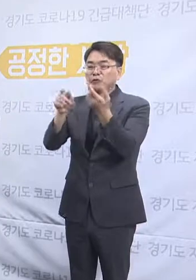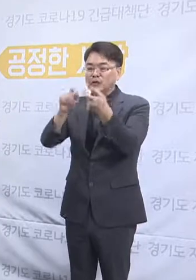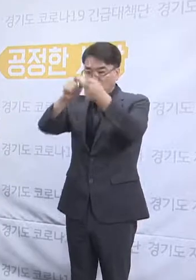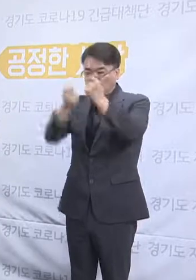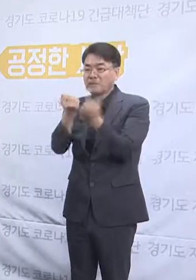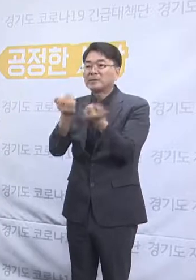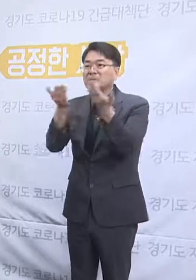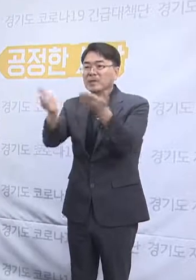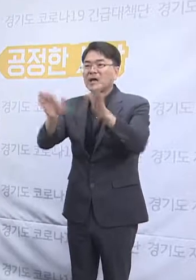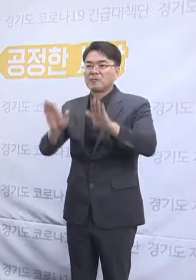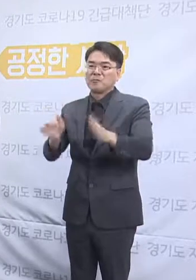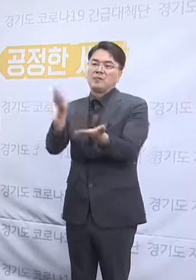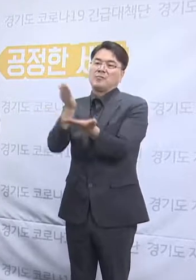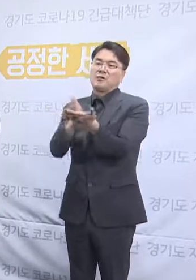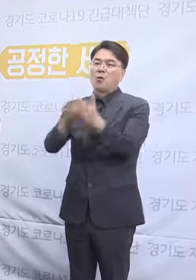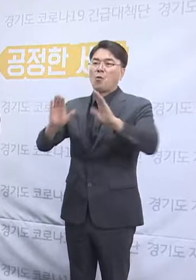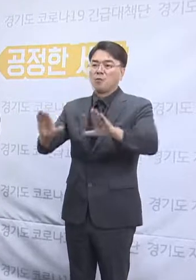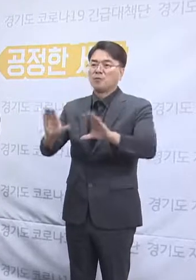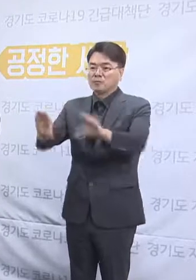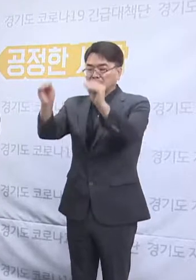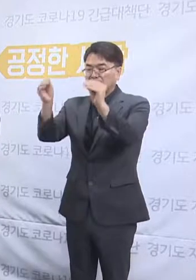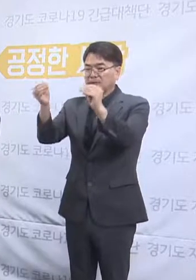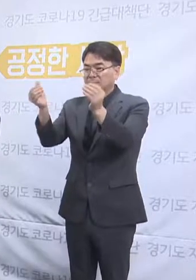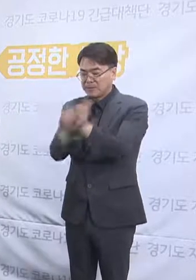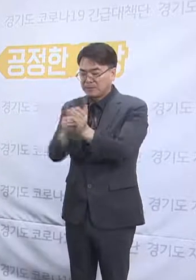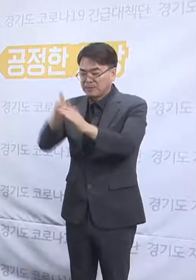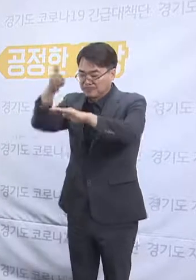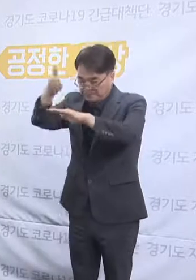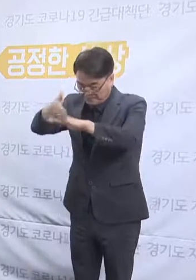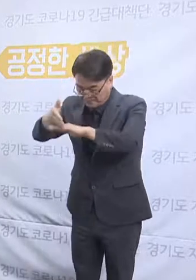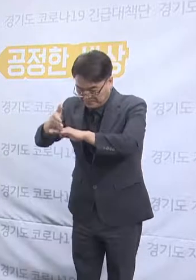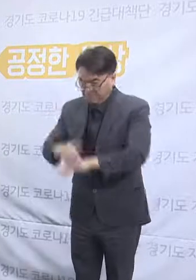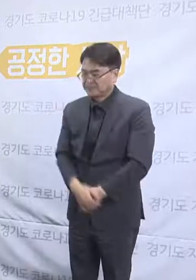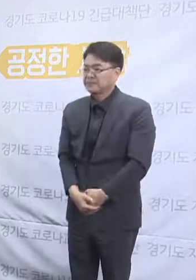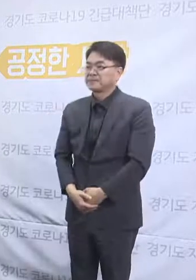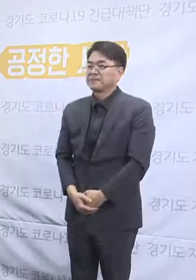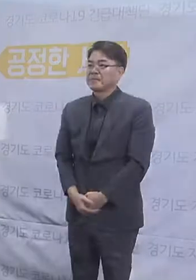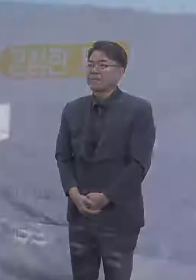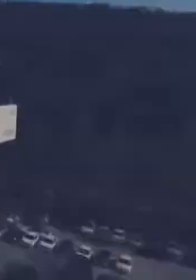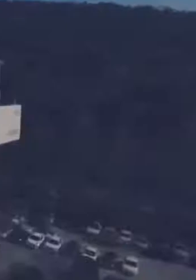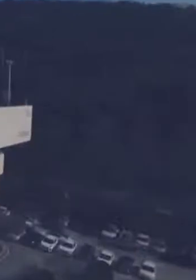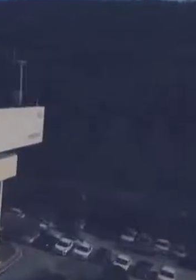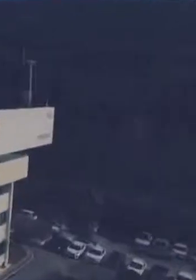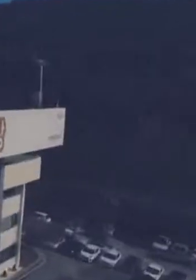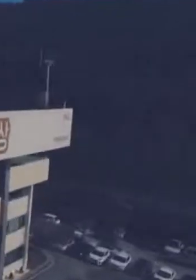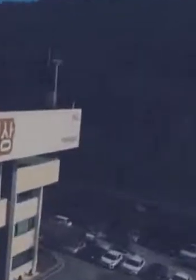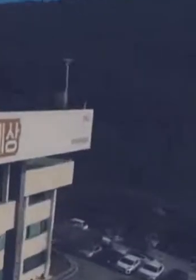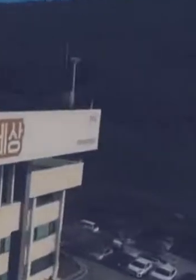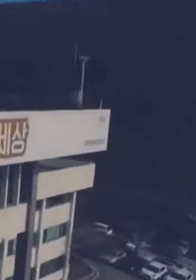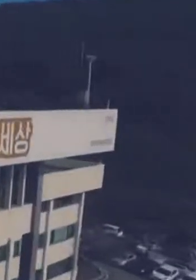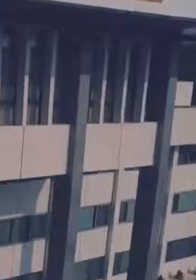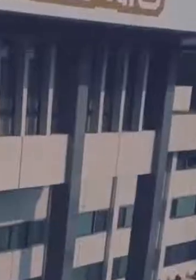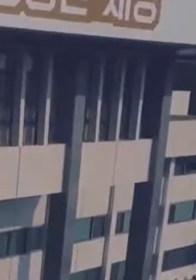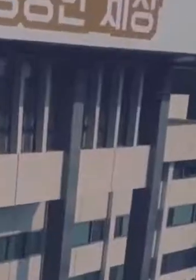이것으로서 브리핑을 마치도록 하겠습니다. 고맙습니다. 감사합니다. 감사합니다. 감사합니다.